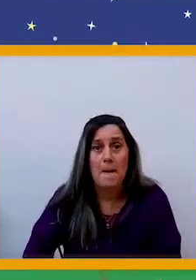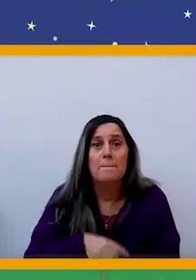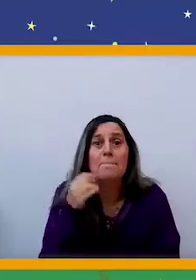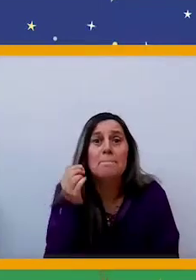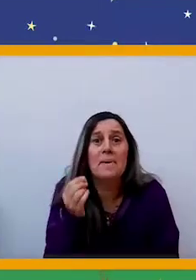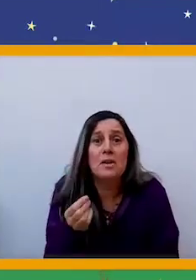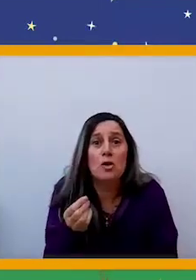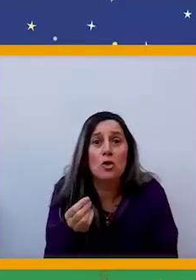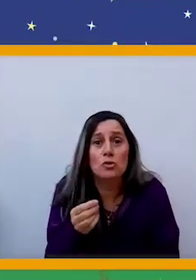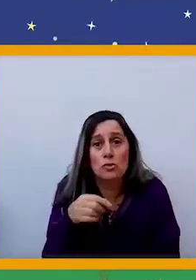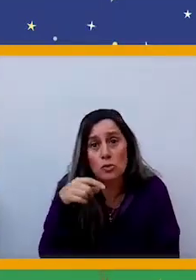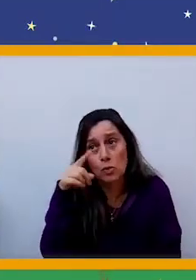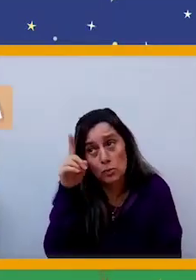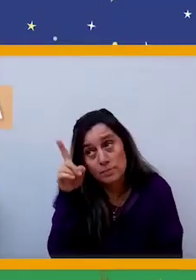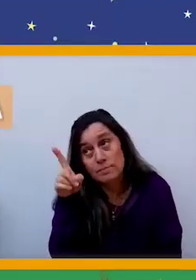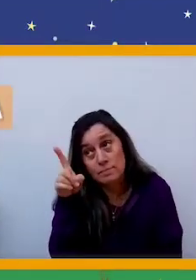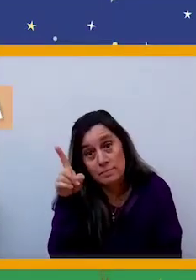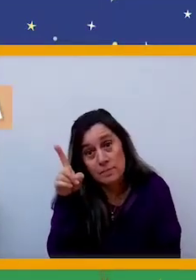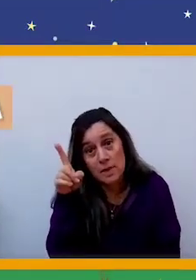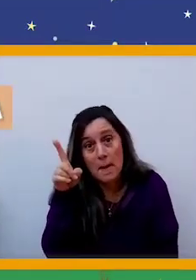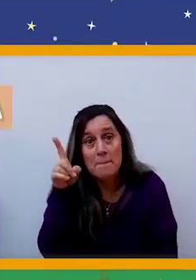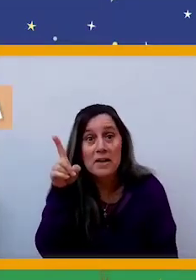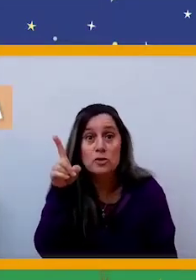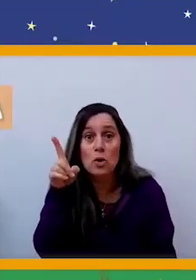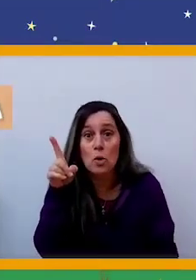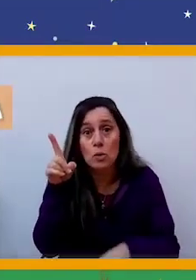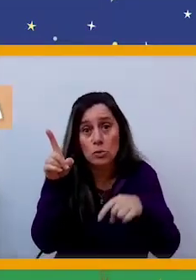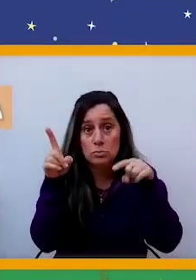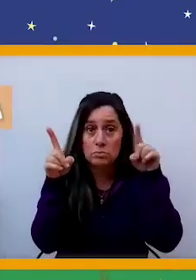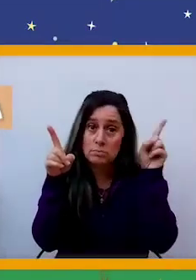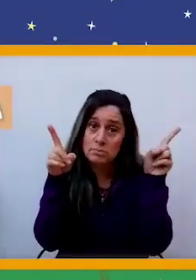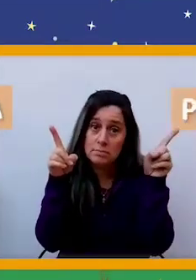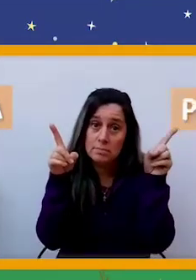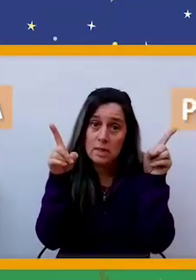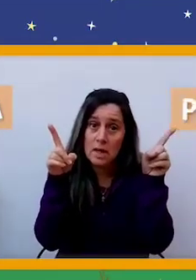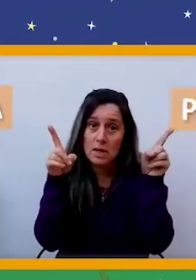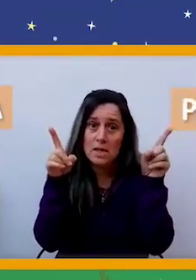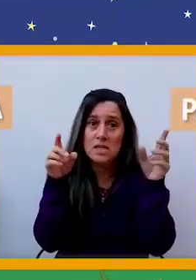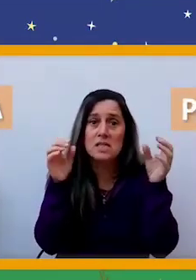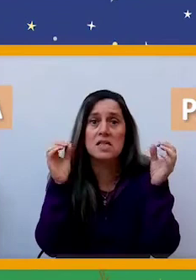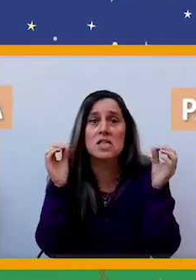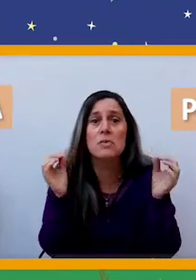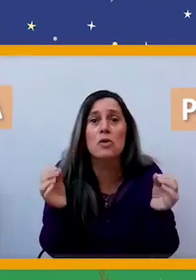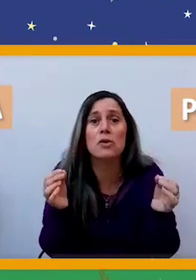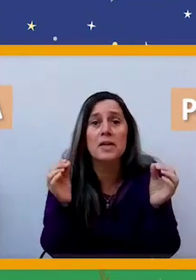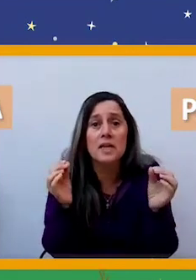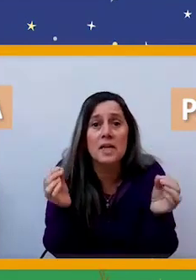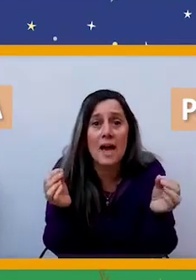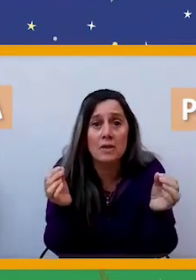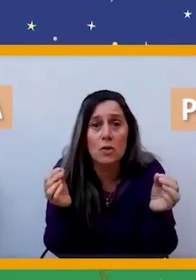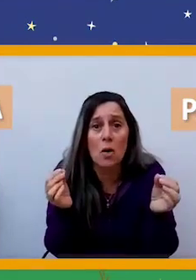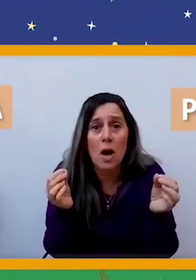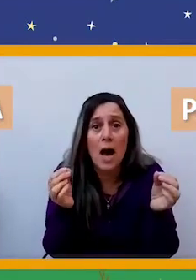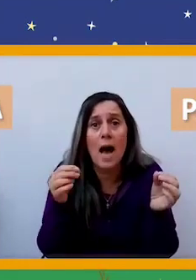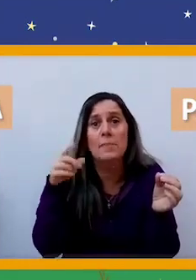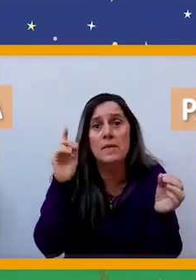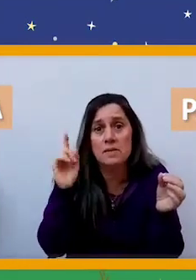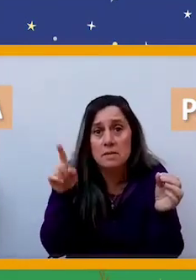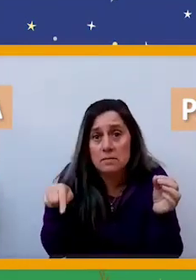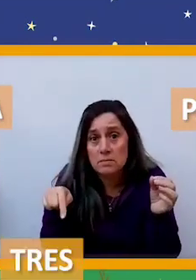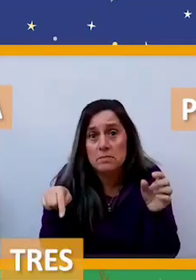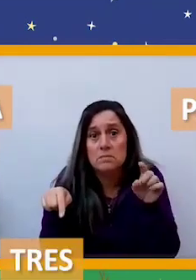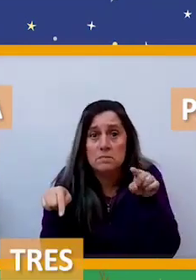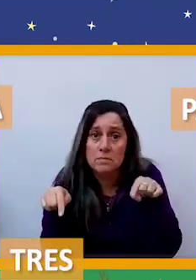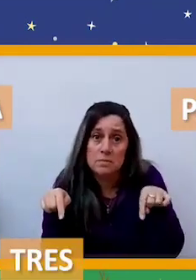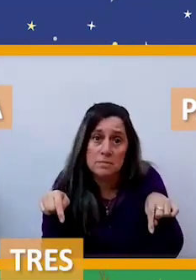Pero con su... pasó un... y se llevó ingrato a